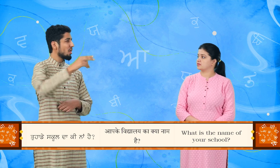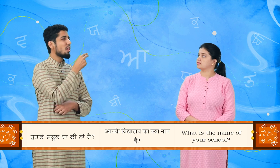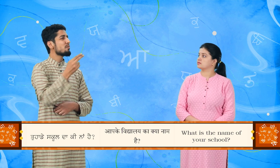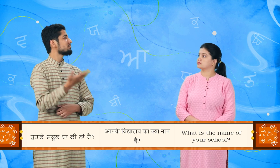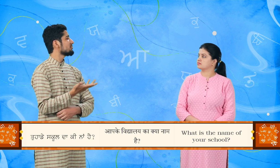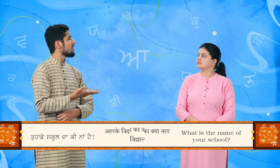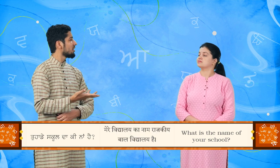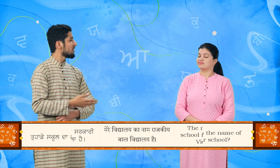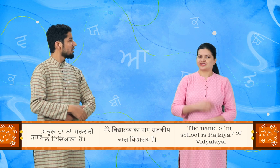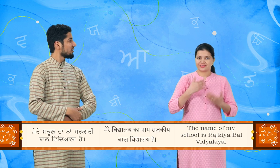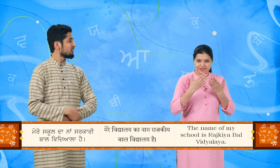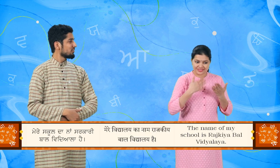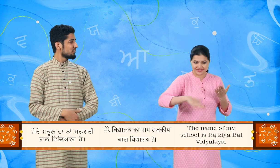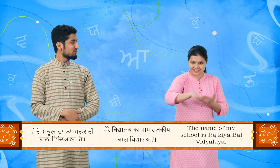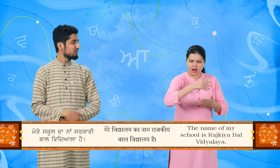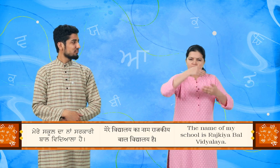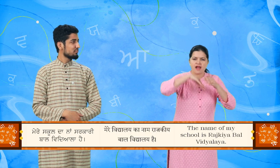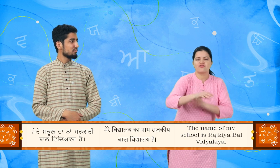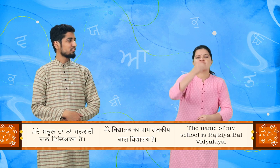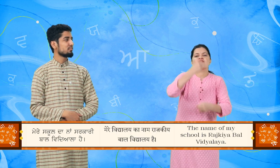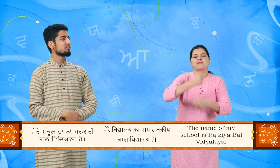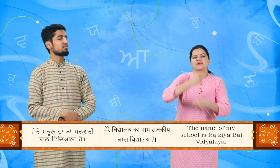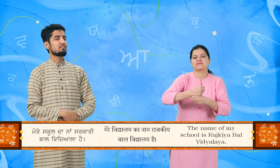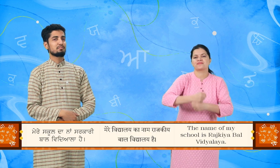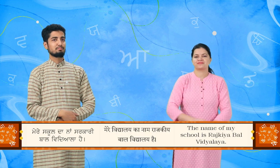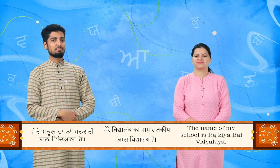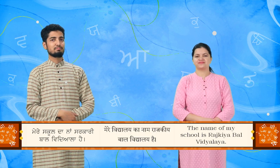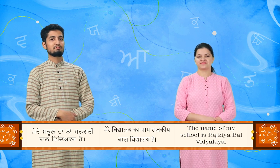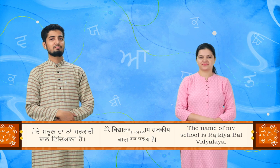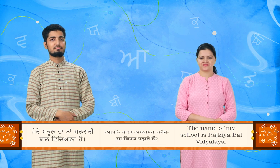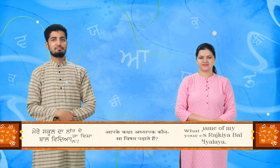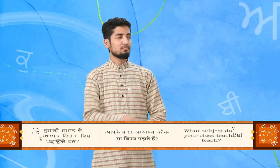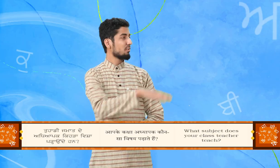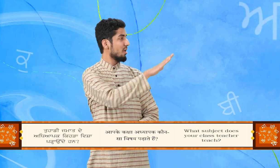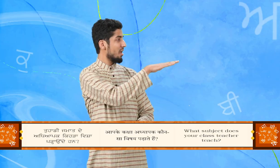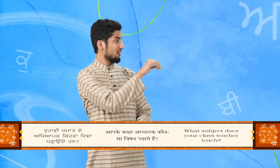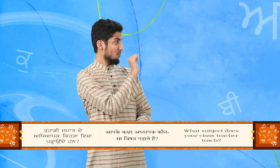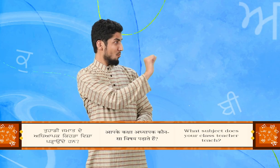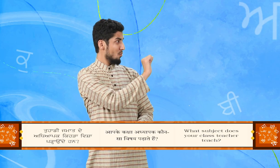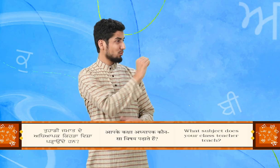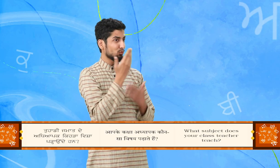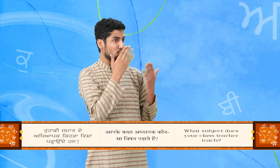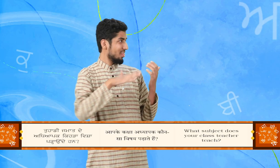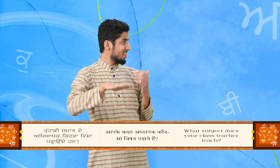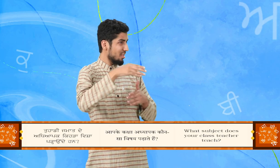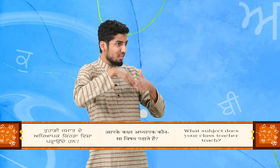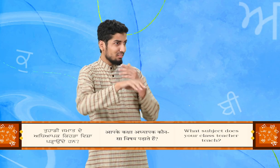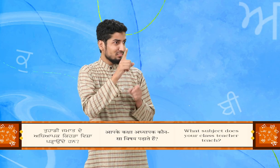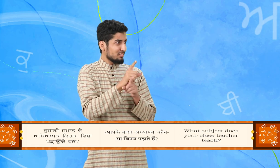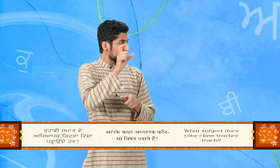है? मेरे स्कूल दाना सरकारी बाल विध्याला है तोड़ी जमात देओ देओ पक केड़ा विच पढ़